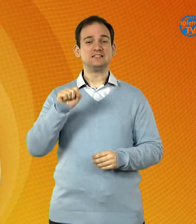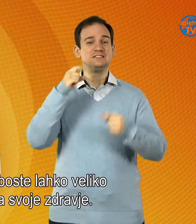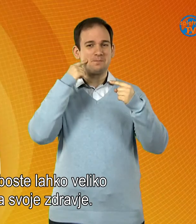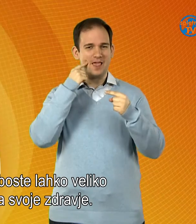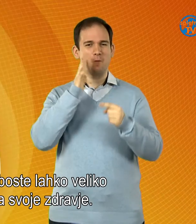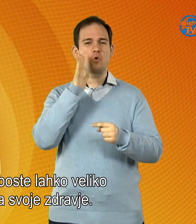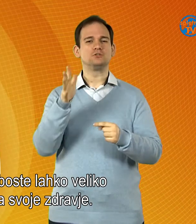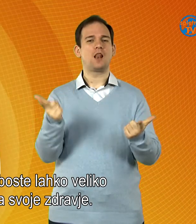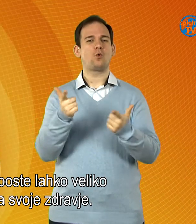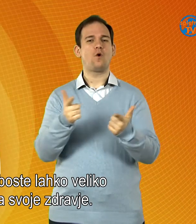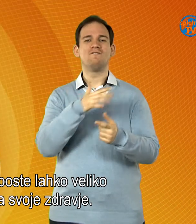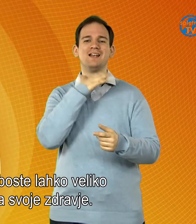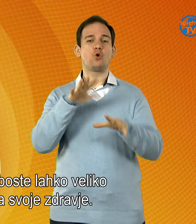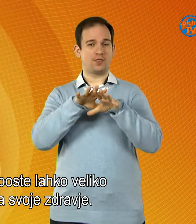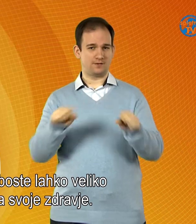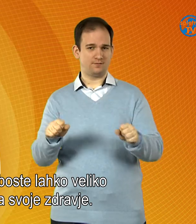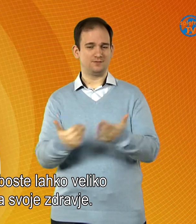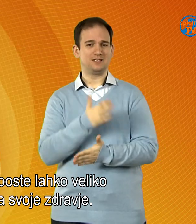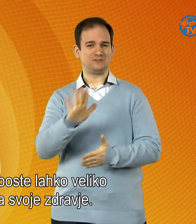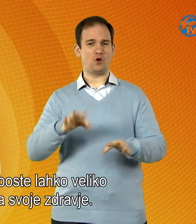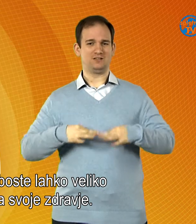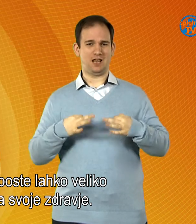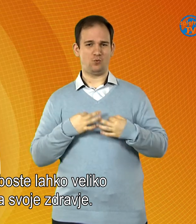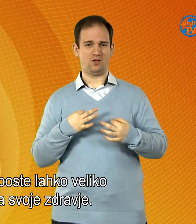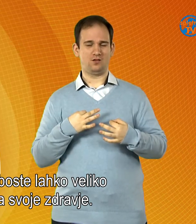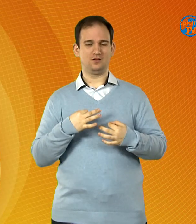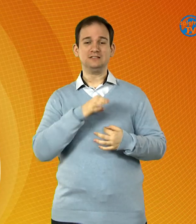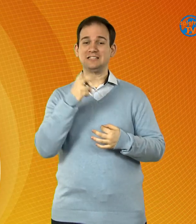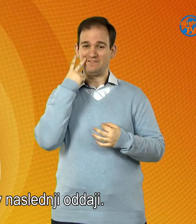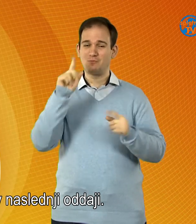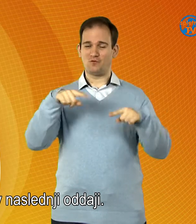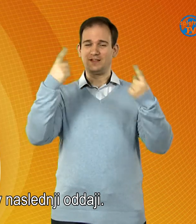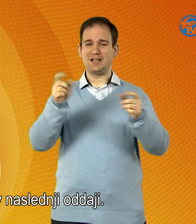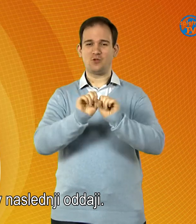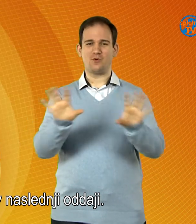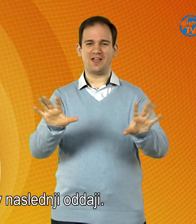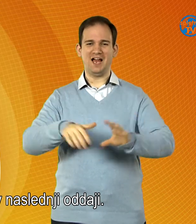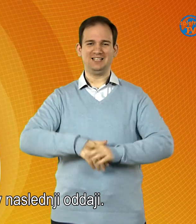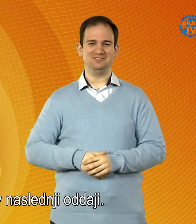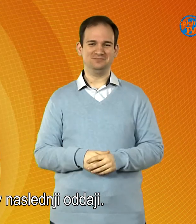Smehom boste lahko veliko naredili za svoje zdravje. Se vidimo v naslednji oddaji.